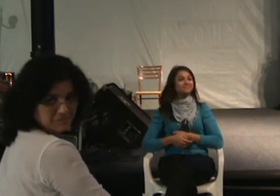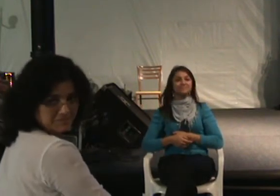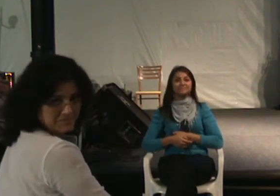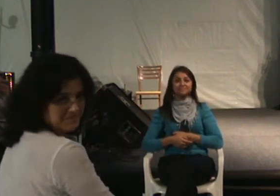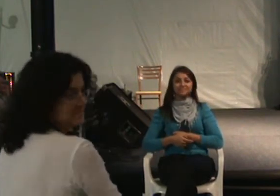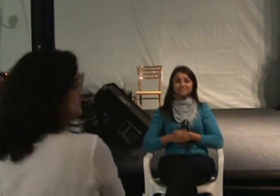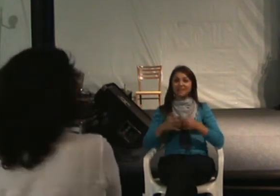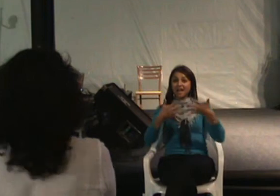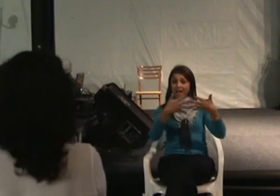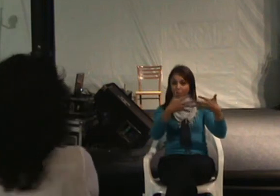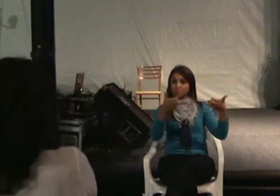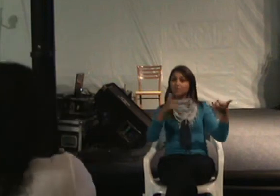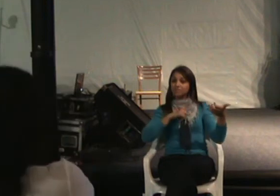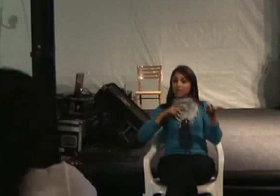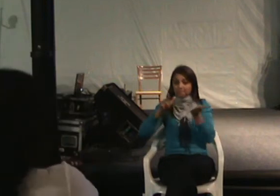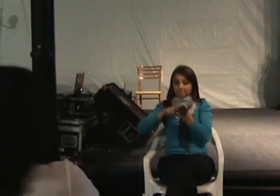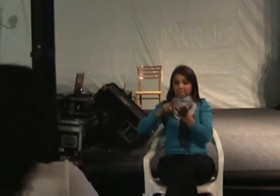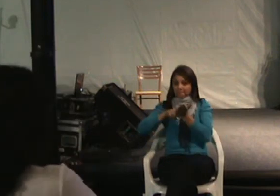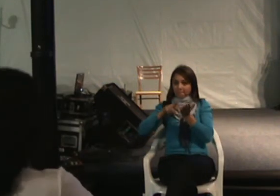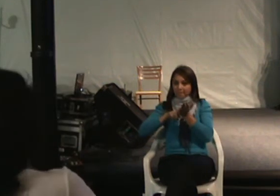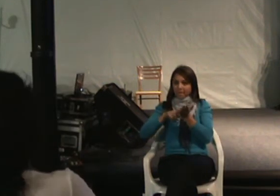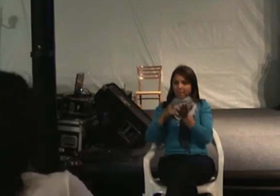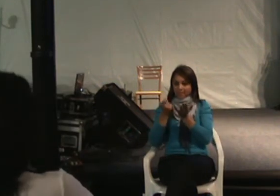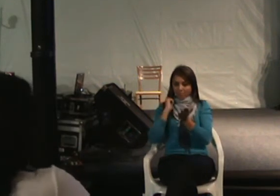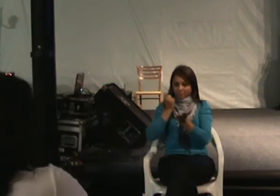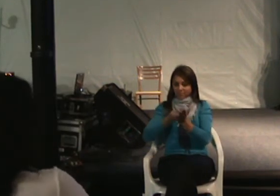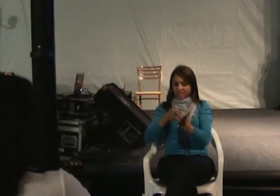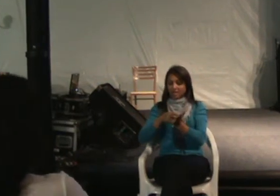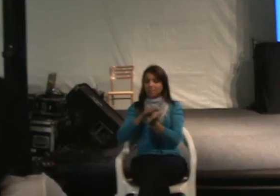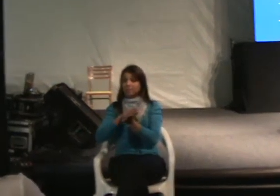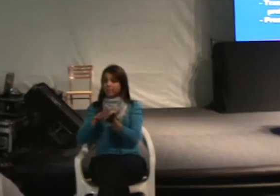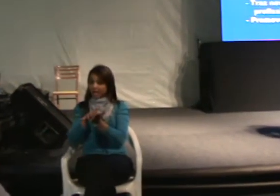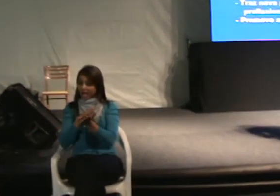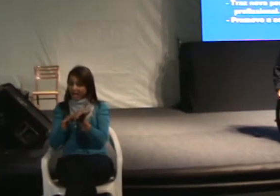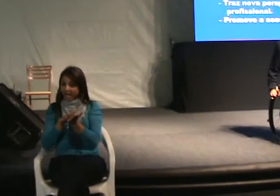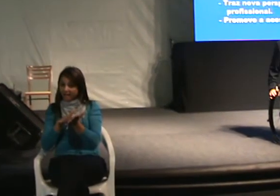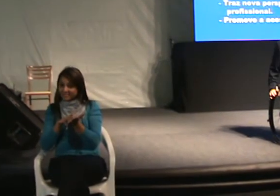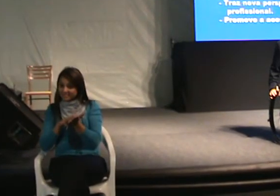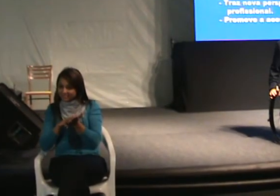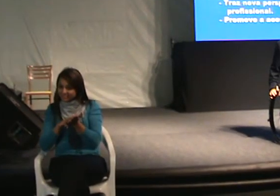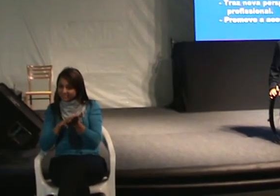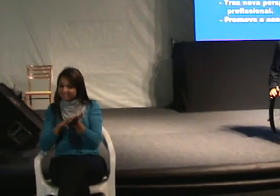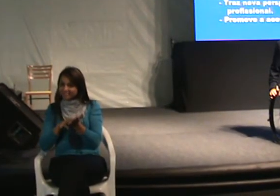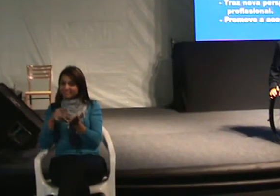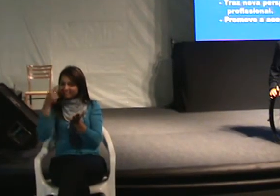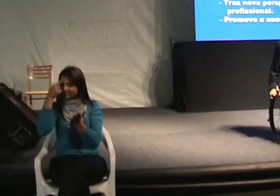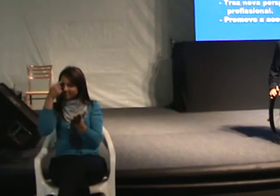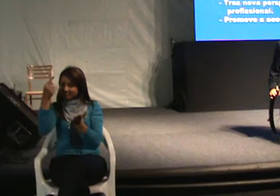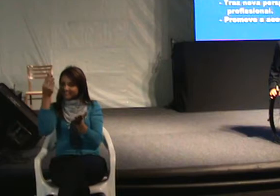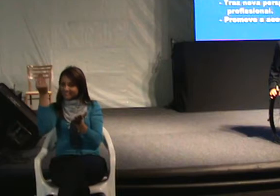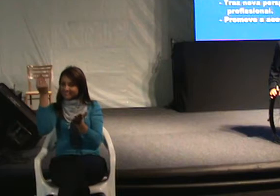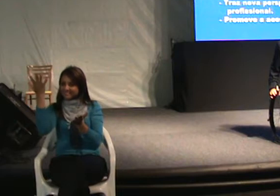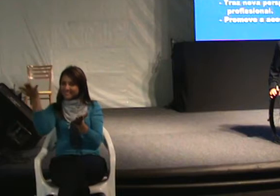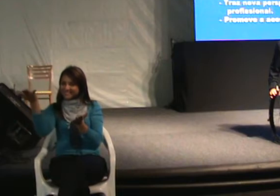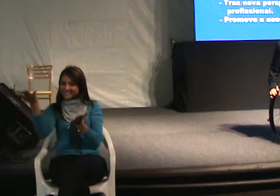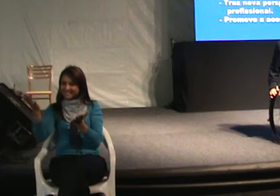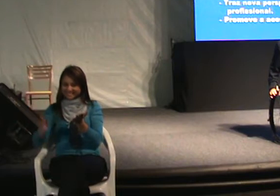Pessoal, Copel tem fatura em braile. Vocês têm ideia do que significa isso?